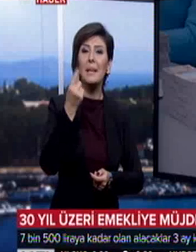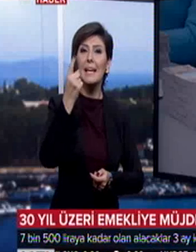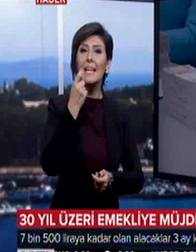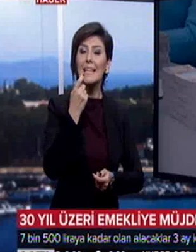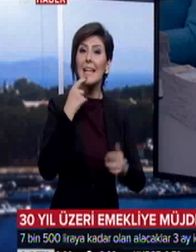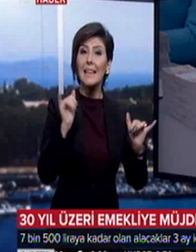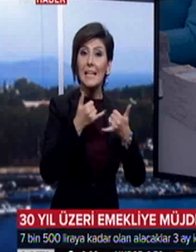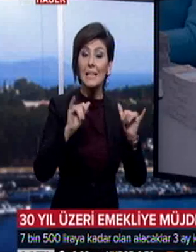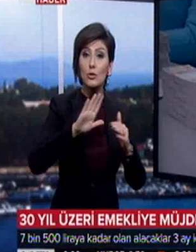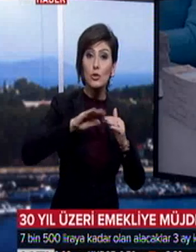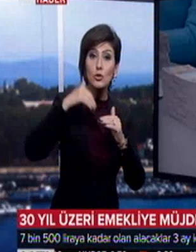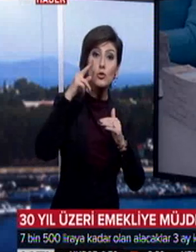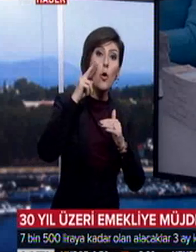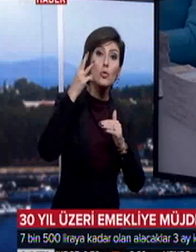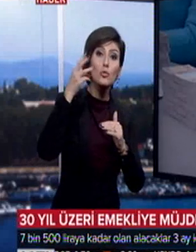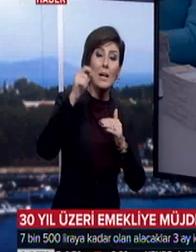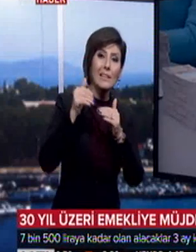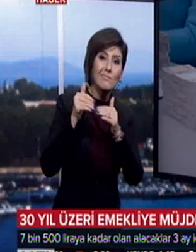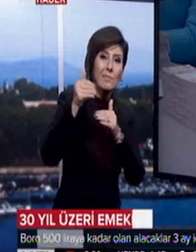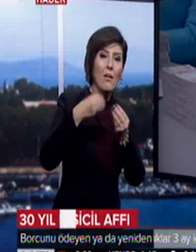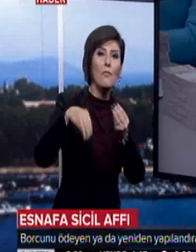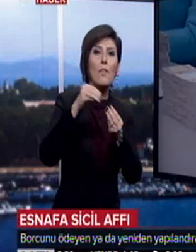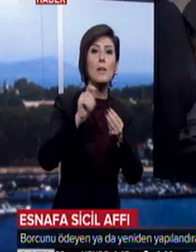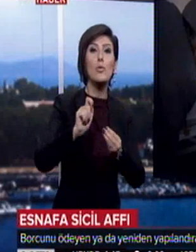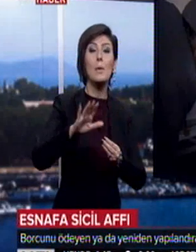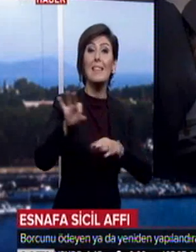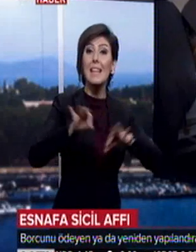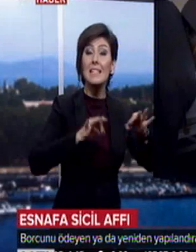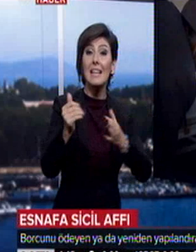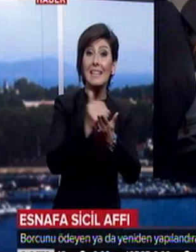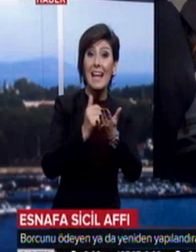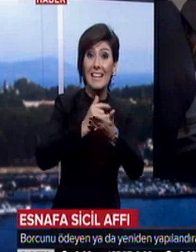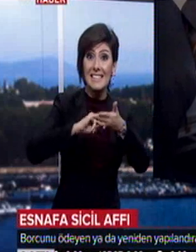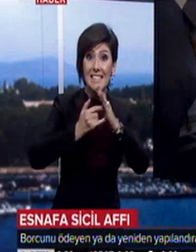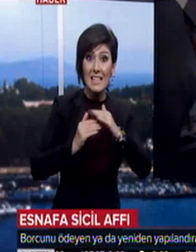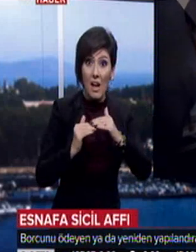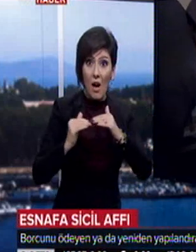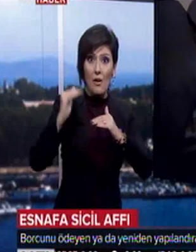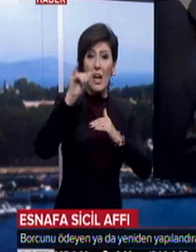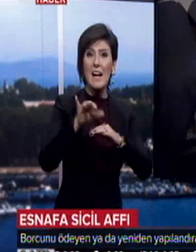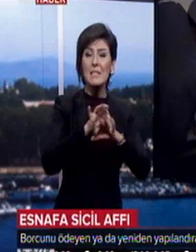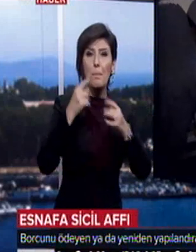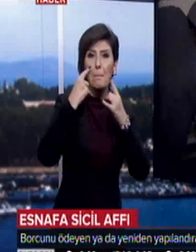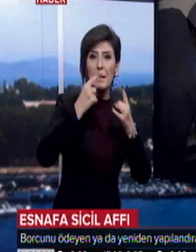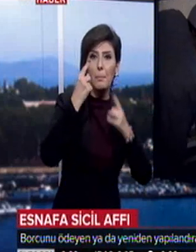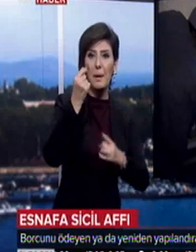yılın son 3 ayına ötelenecek, faiz de işletilmeyecek. Tasarı gelir sınırını aştığı halde haksız bakım parası alanları da ilgilendiriyor.